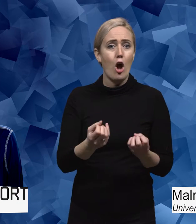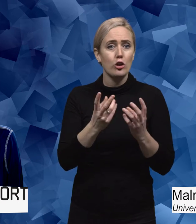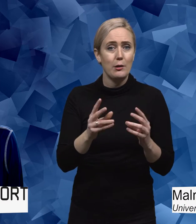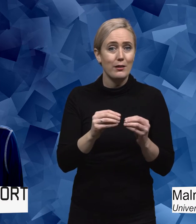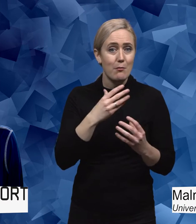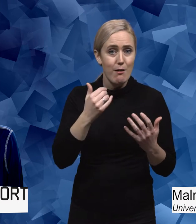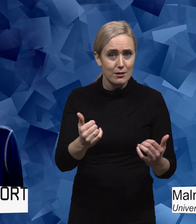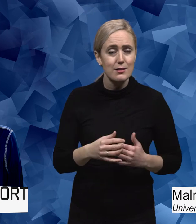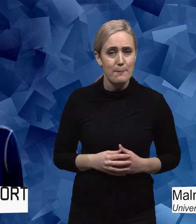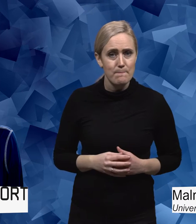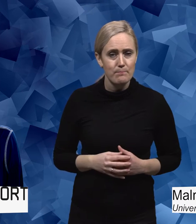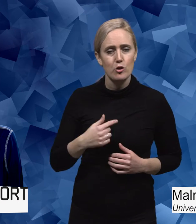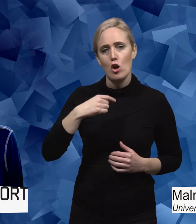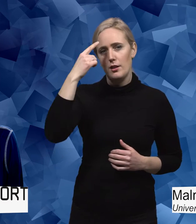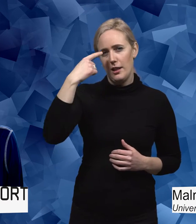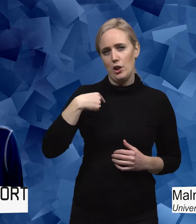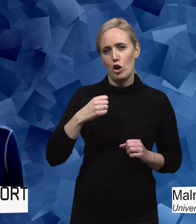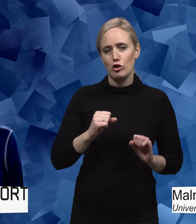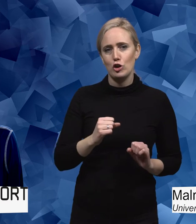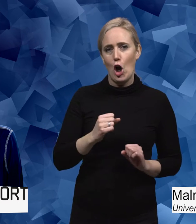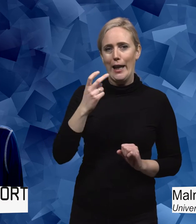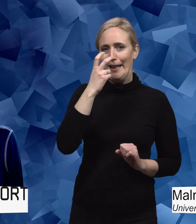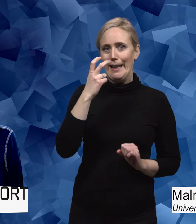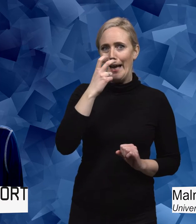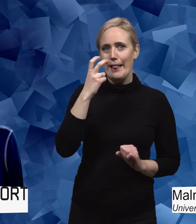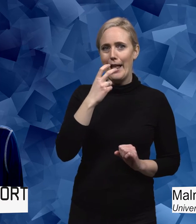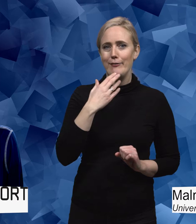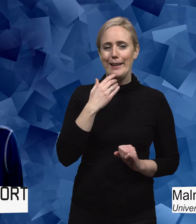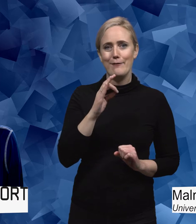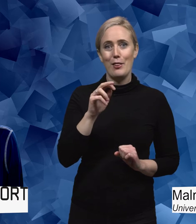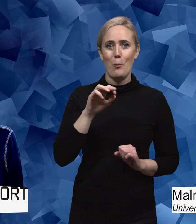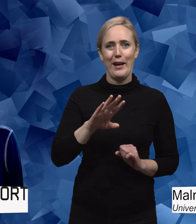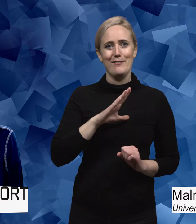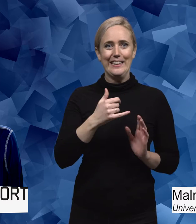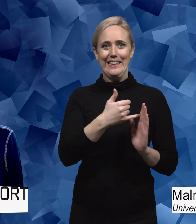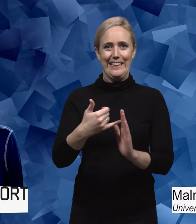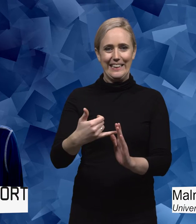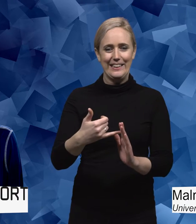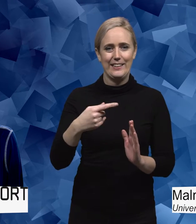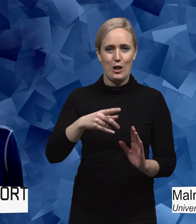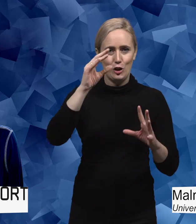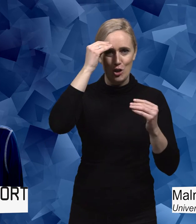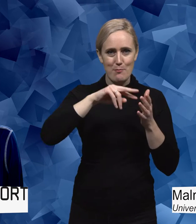Så att jag tänkte att nu ska jag leta efter det här fenomenet i kursplanerna. Så jag letade efter formuleringar som rörde elever med